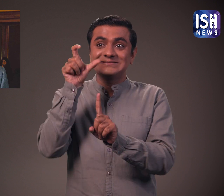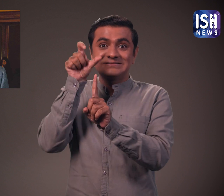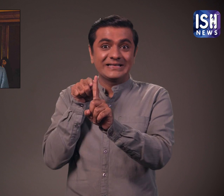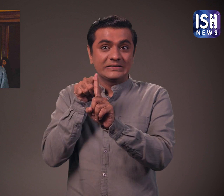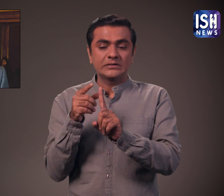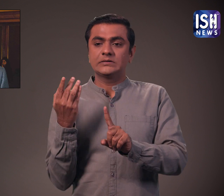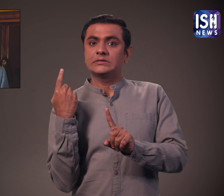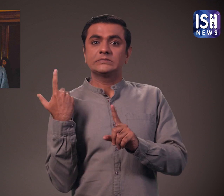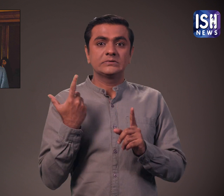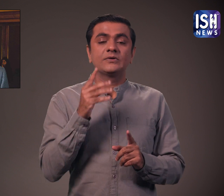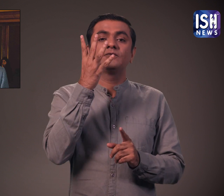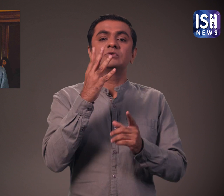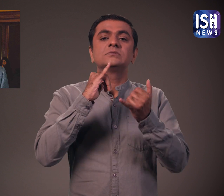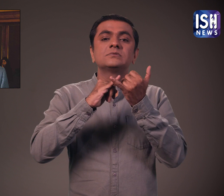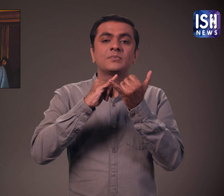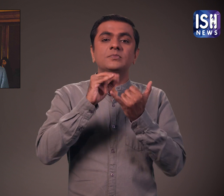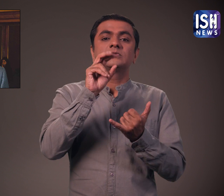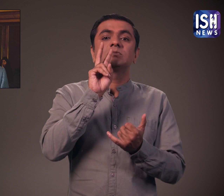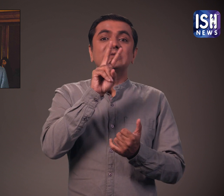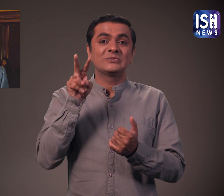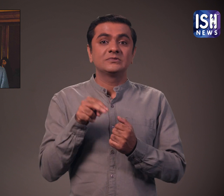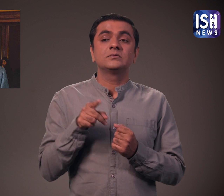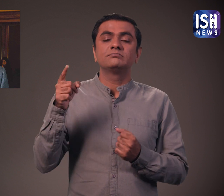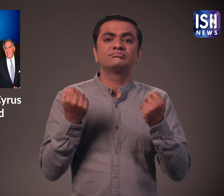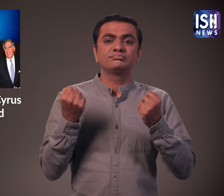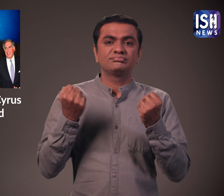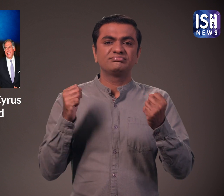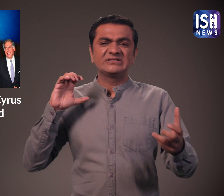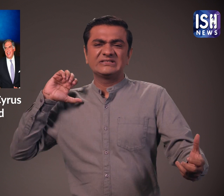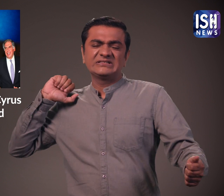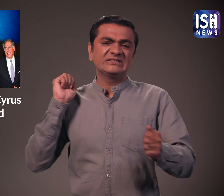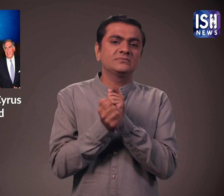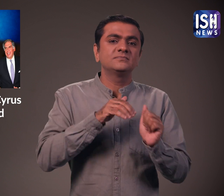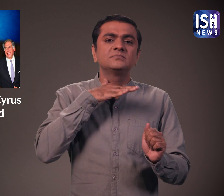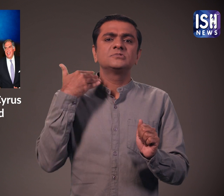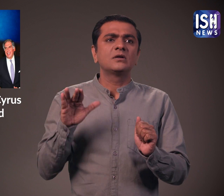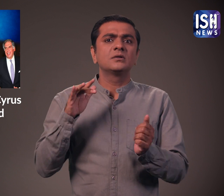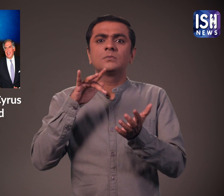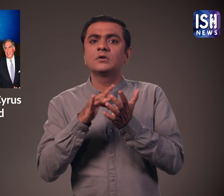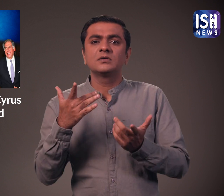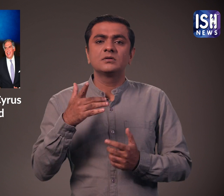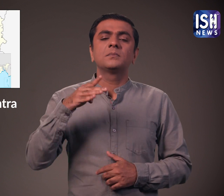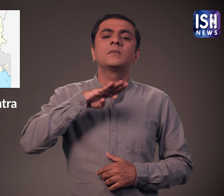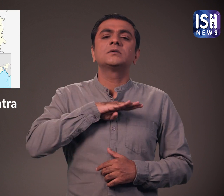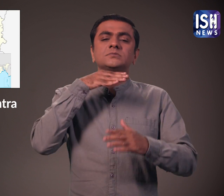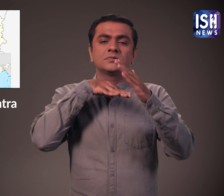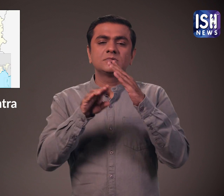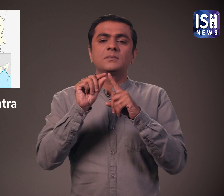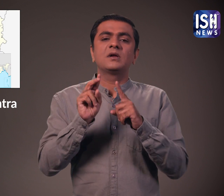महराष्ट्रा के पालगर जिले में एक